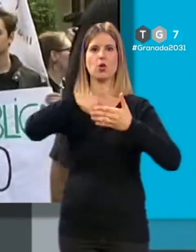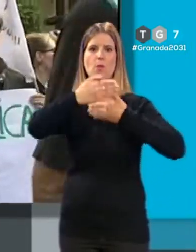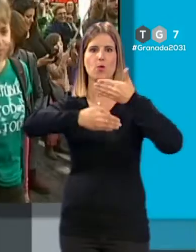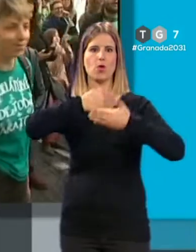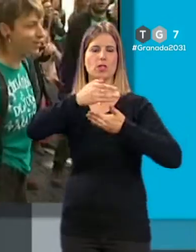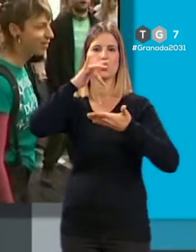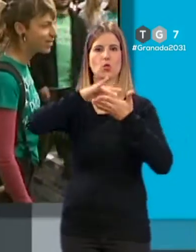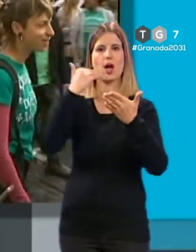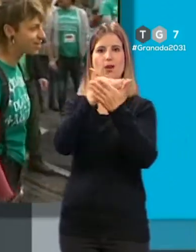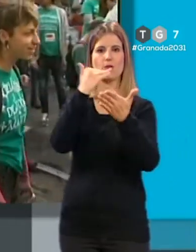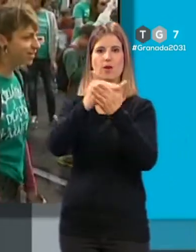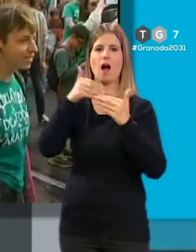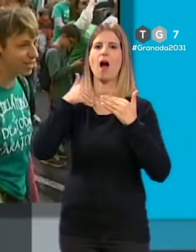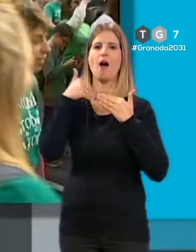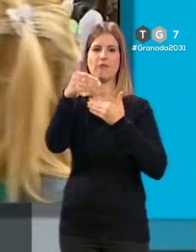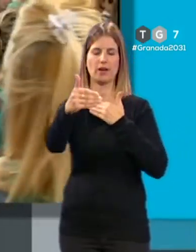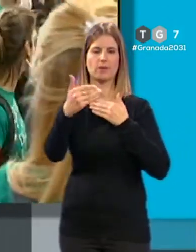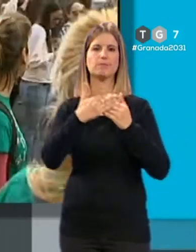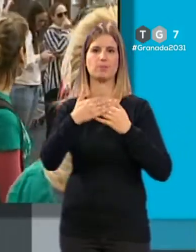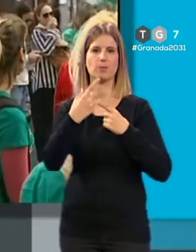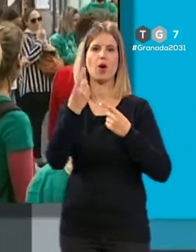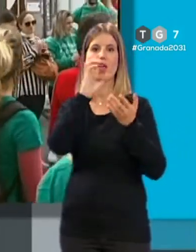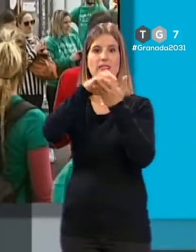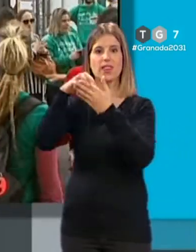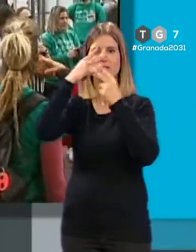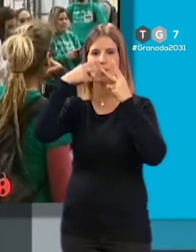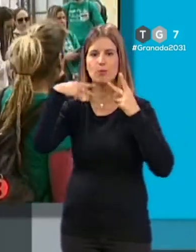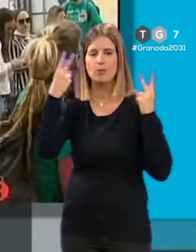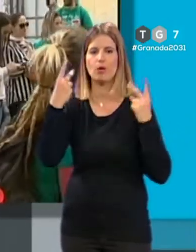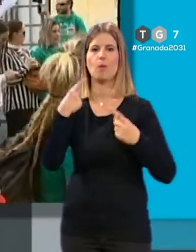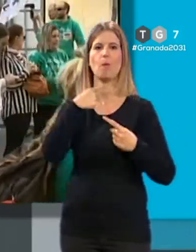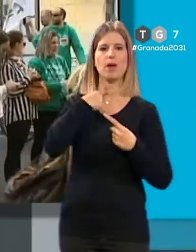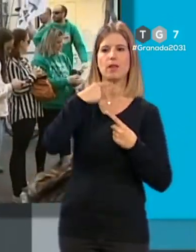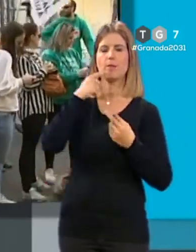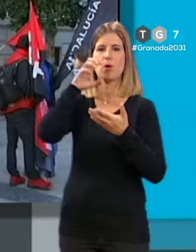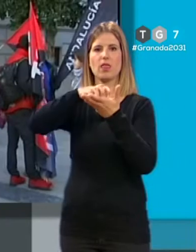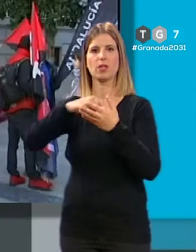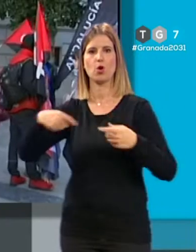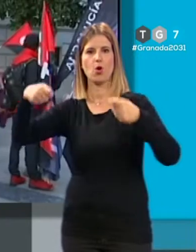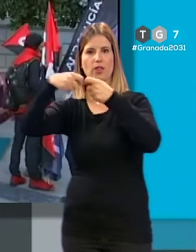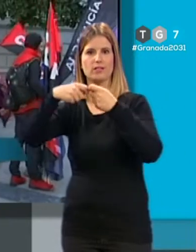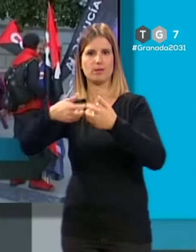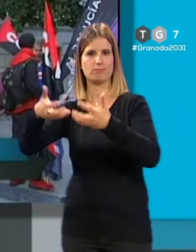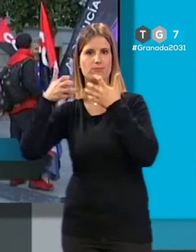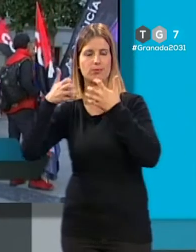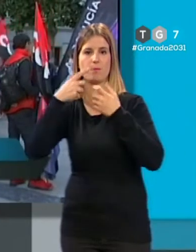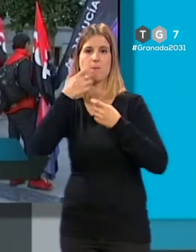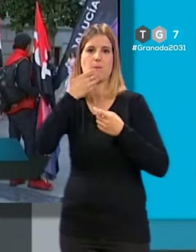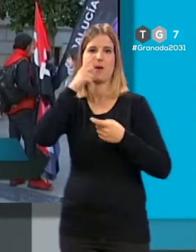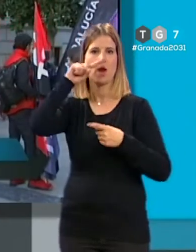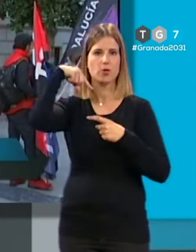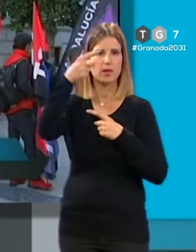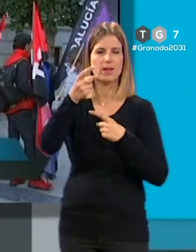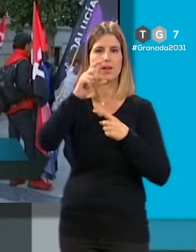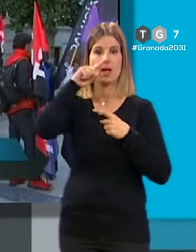escolarización dará lugar a una pérdida de peso de los centros públicos frente a los centros concertados. Cuando pase por ejemplo el año que viene o el